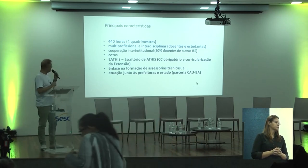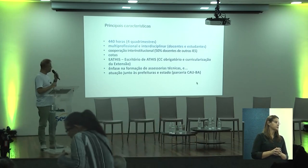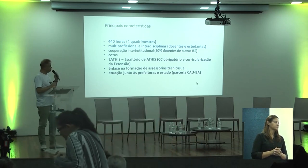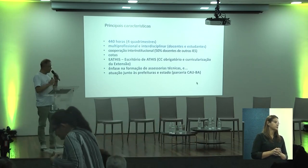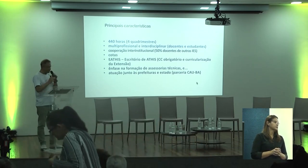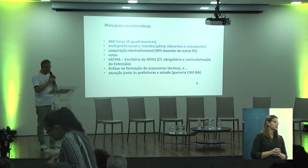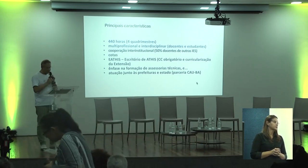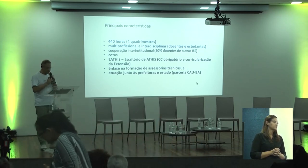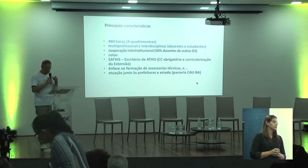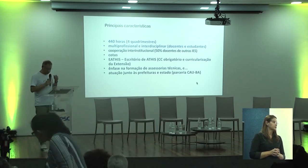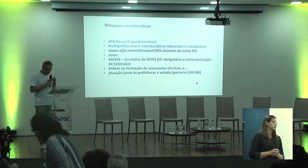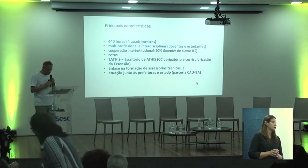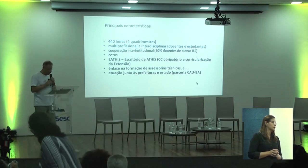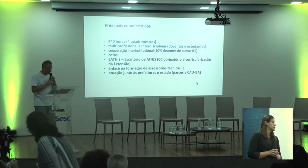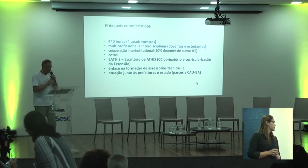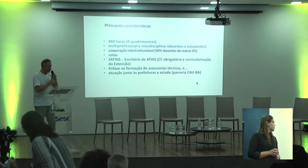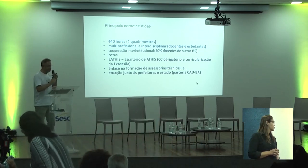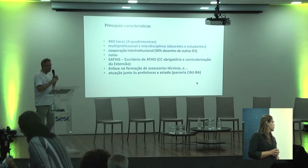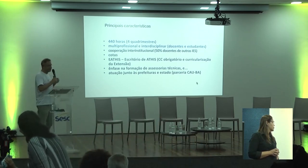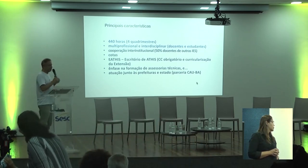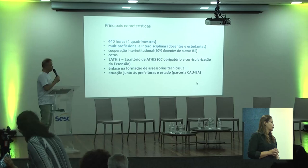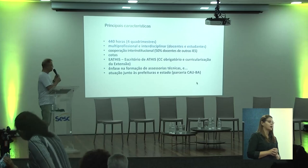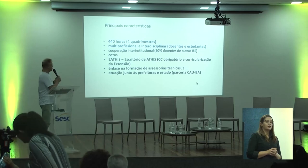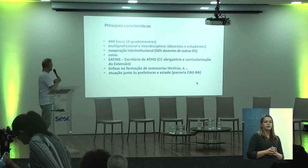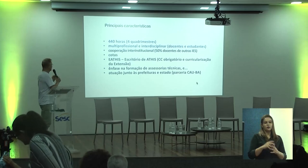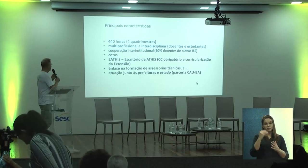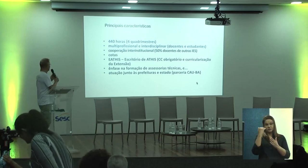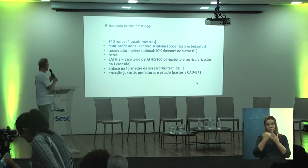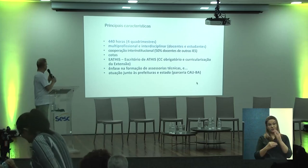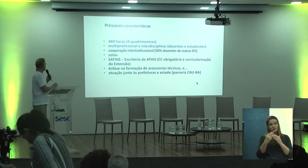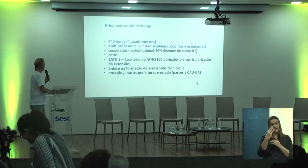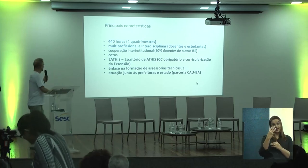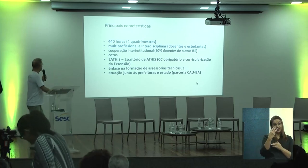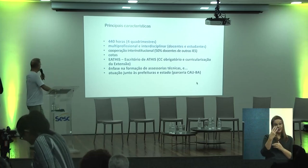É isso aqui? Sr. Presidente, desconta 30 segundos.